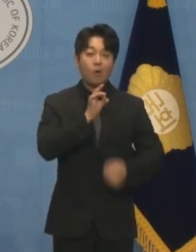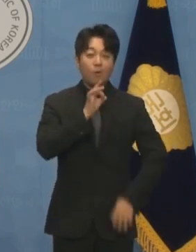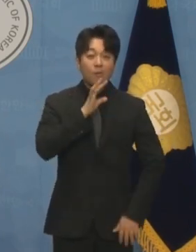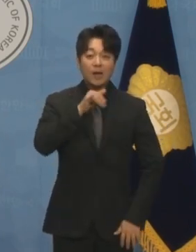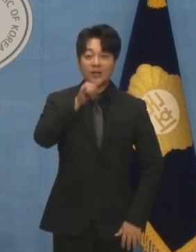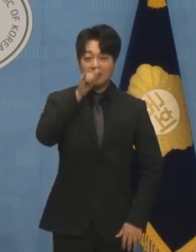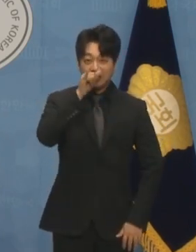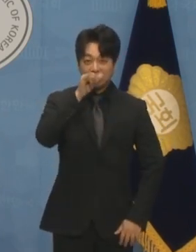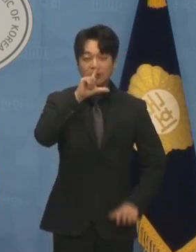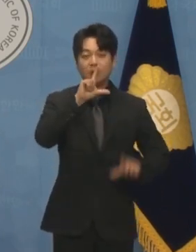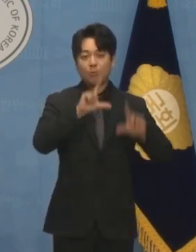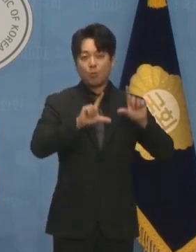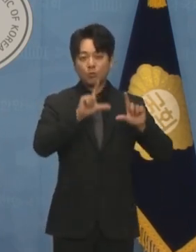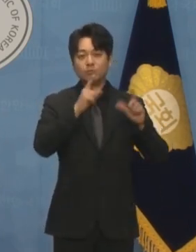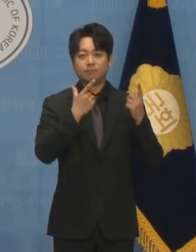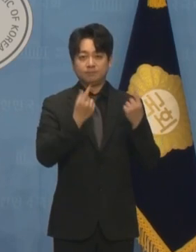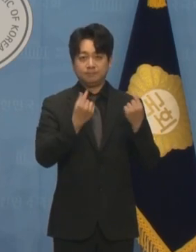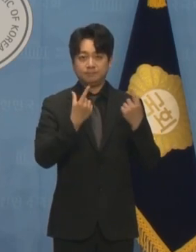다름없습니다.